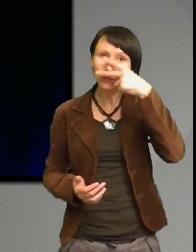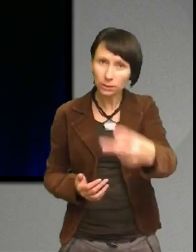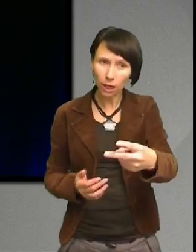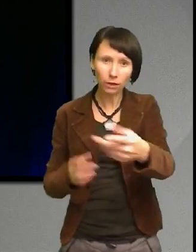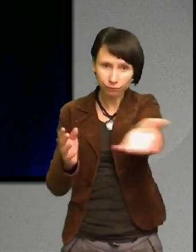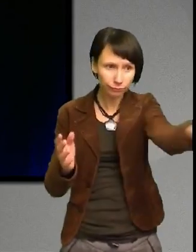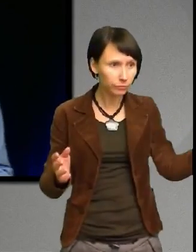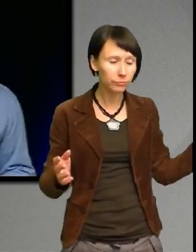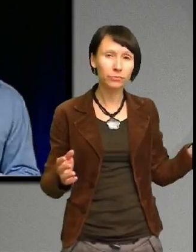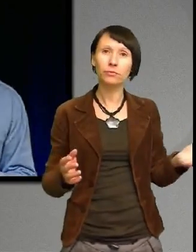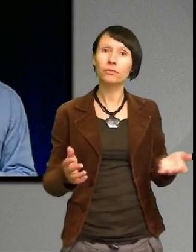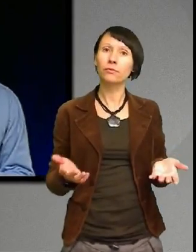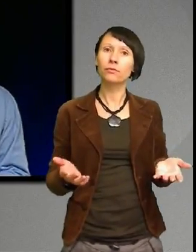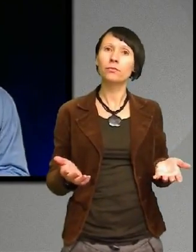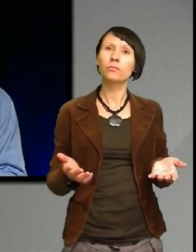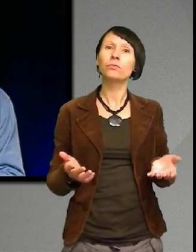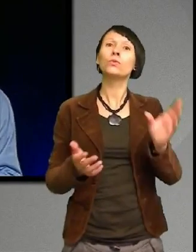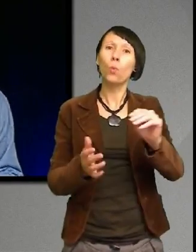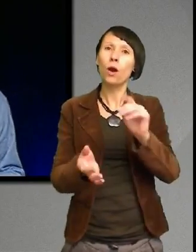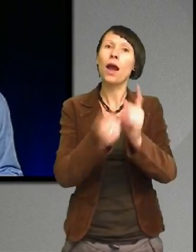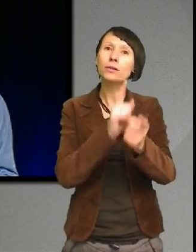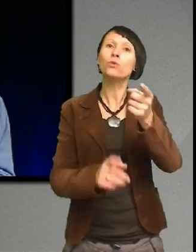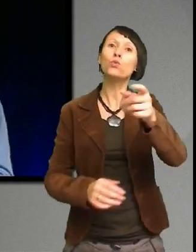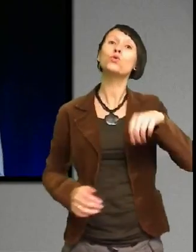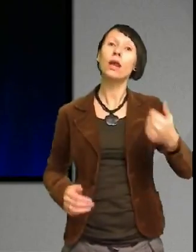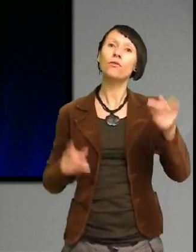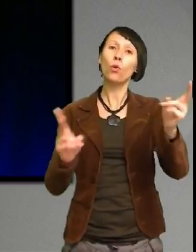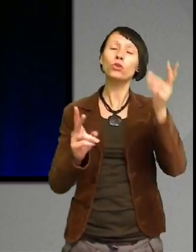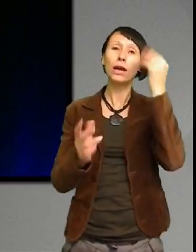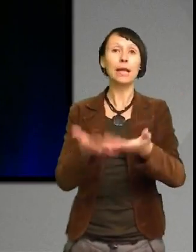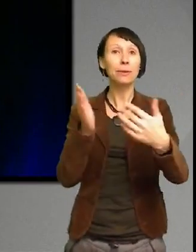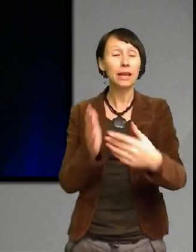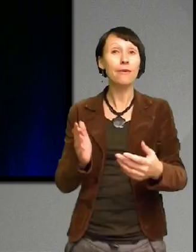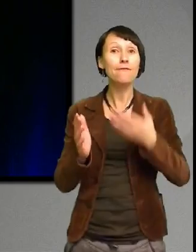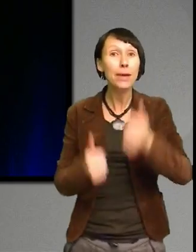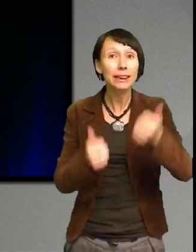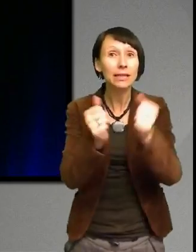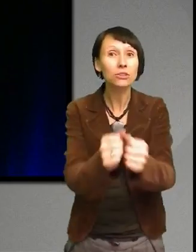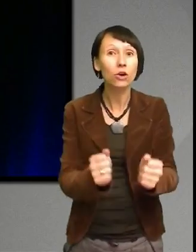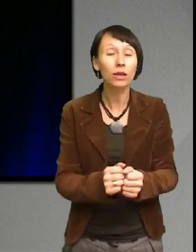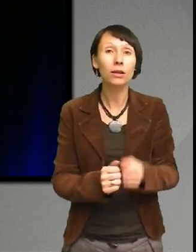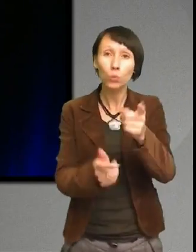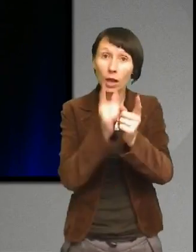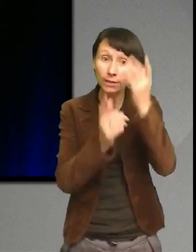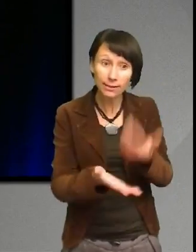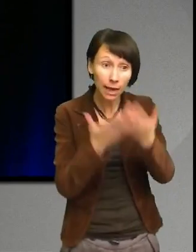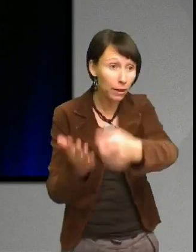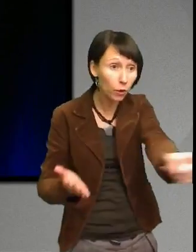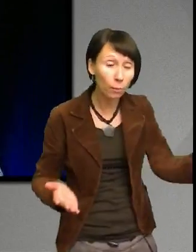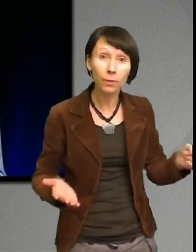att du ska se detta för att kunna försöka förbättra saker. För att kunna hjälpa dessa. För det är viktigt att du inte